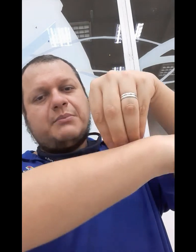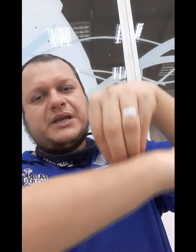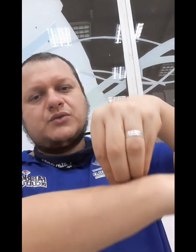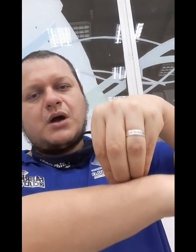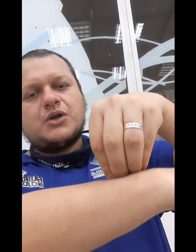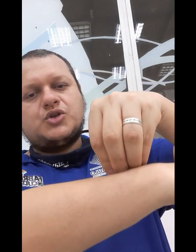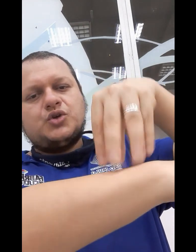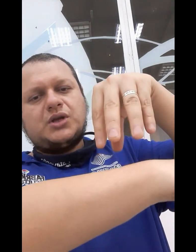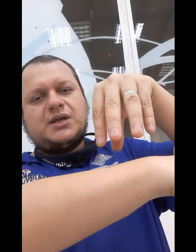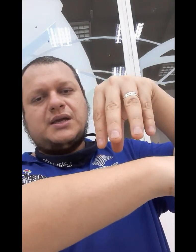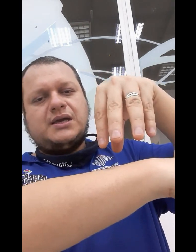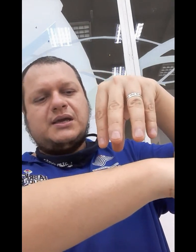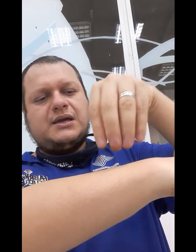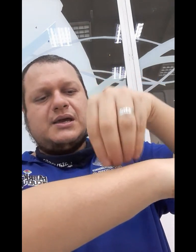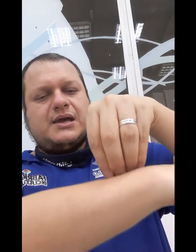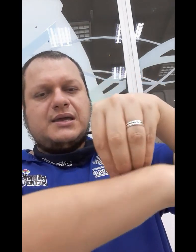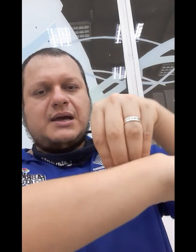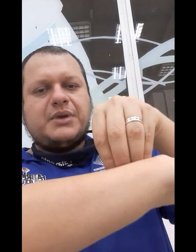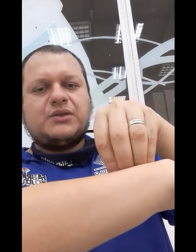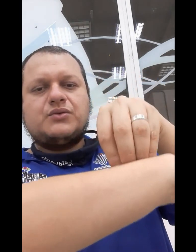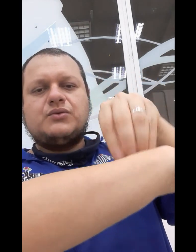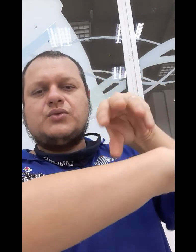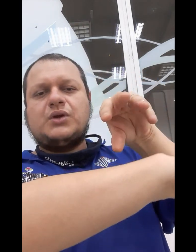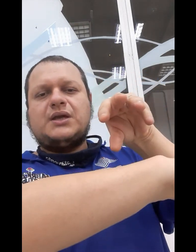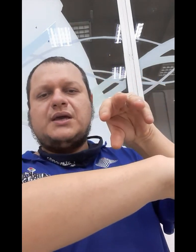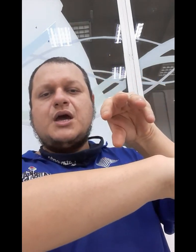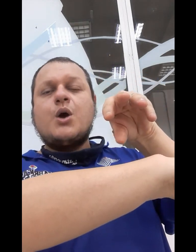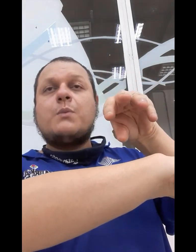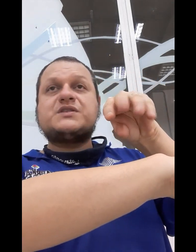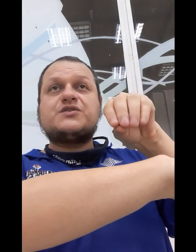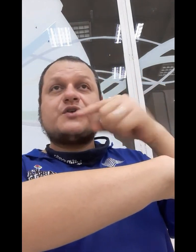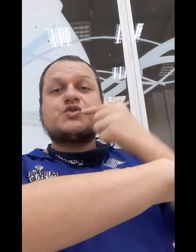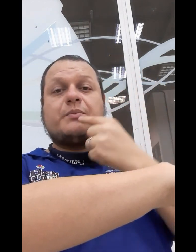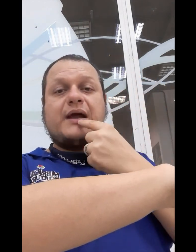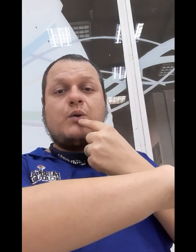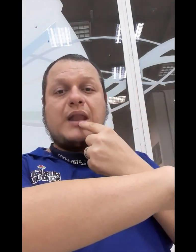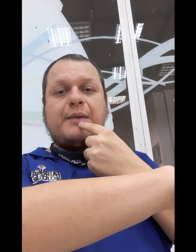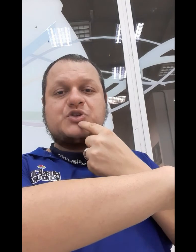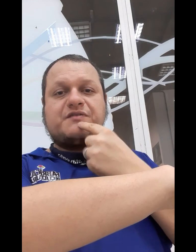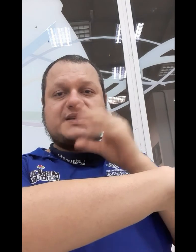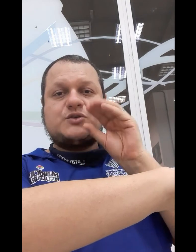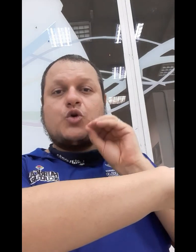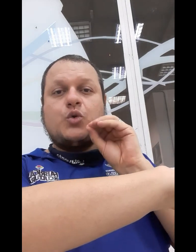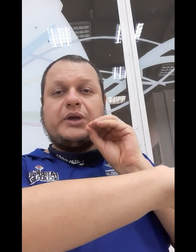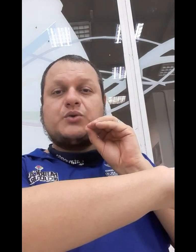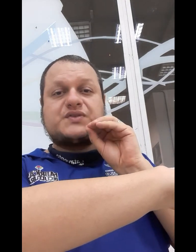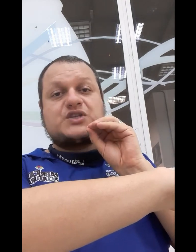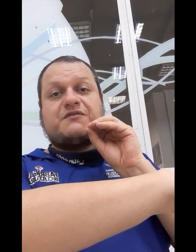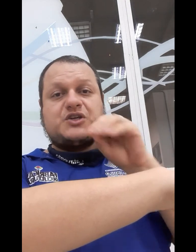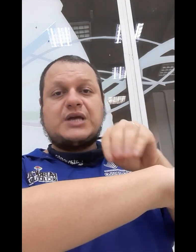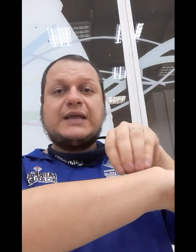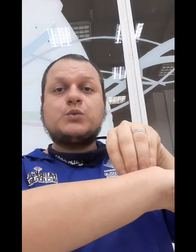abrindo, ó. E abrindo. Como se, tipo, o lábio tivesse ocluído, ou seja, fechado.